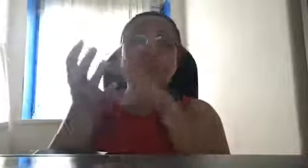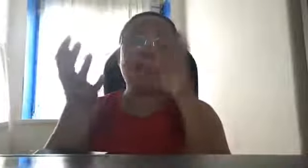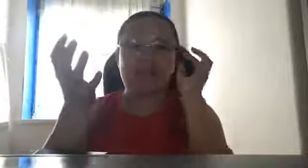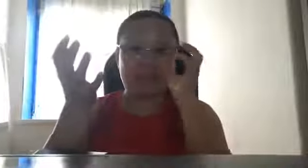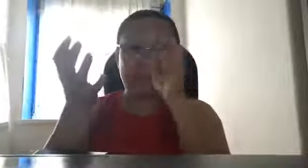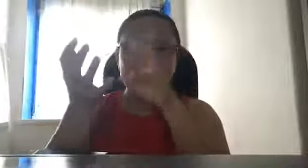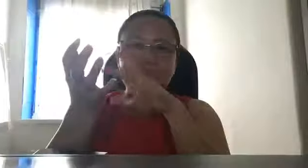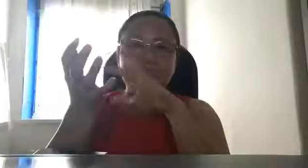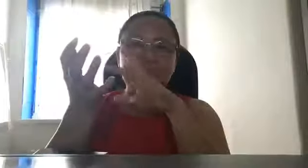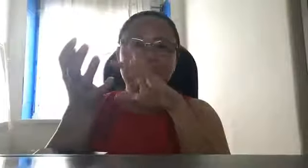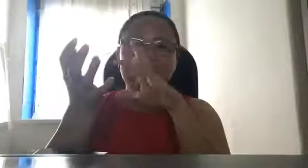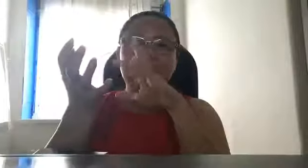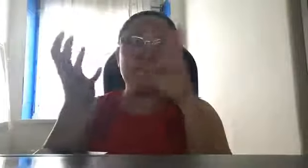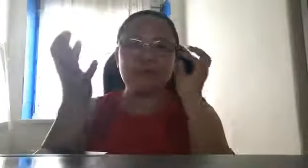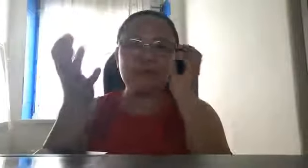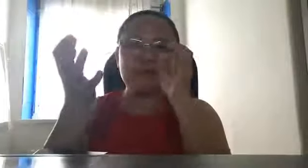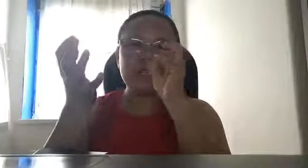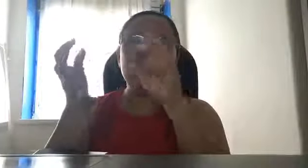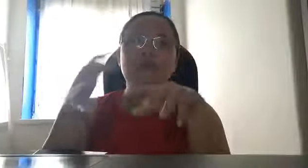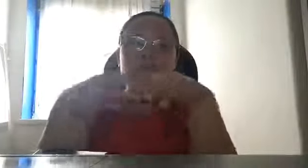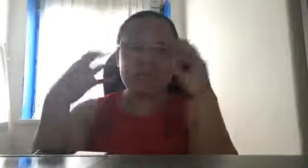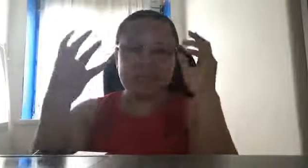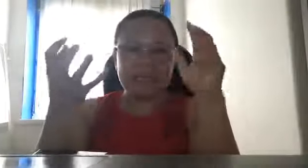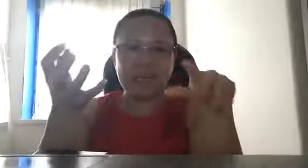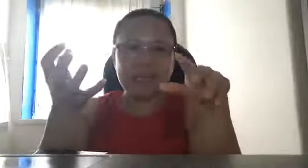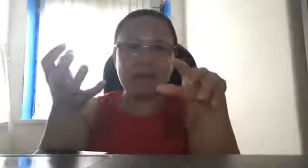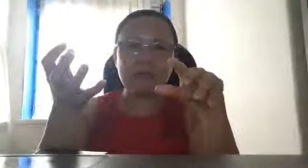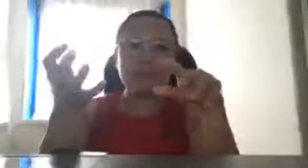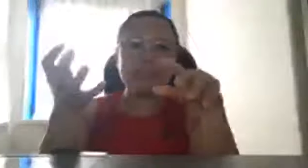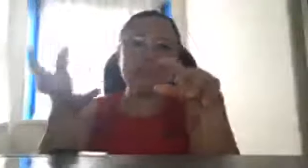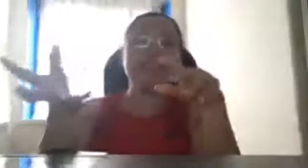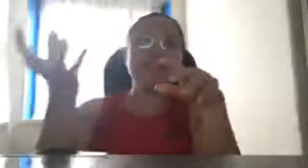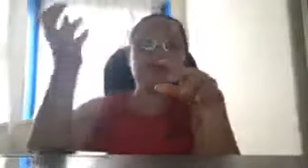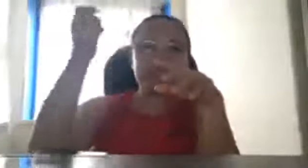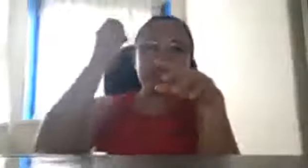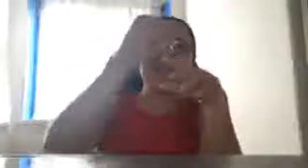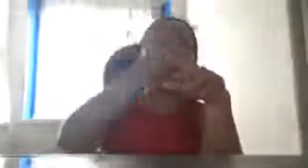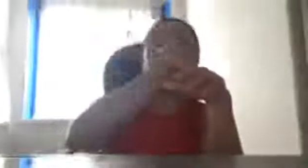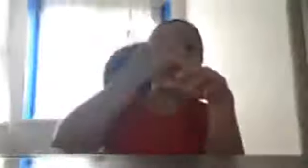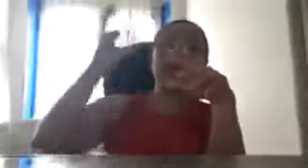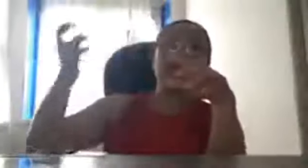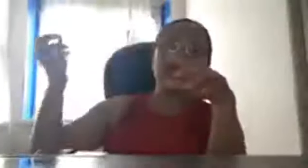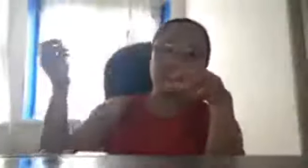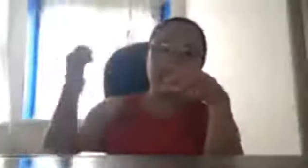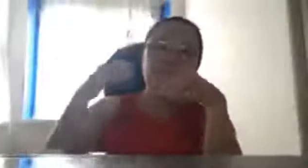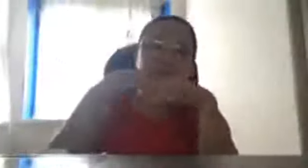suportahan, yung inyong ipinaglalaban, na hindi kayo nanghihingi, kanikanino,